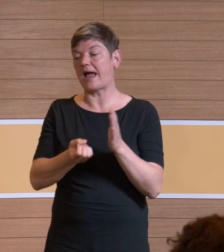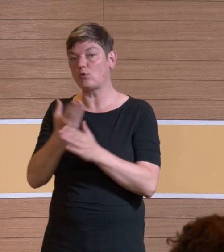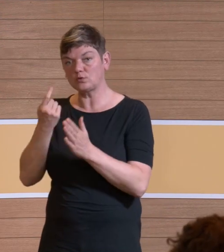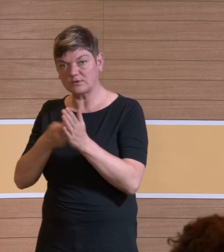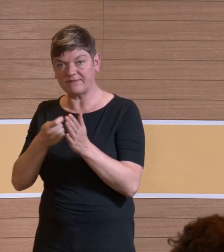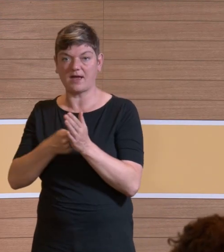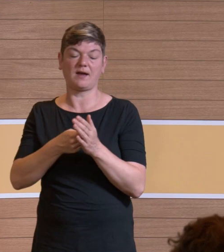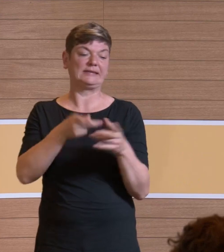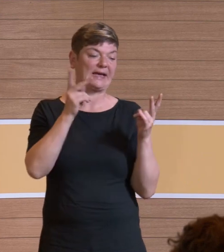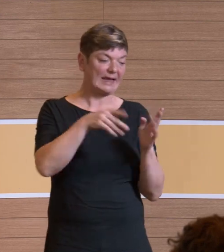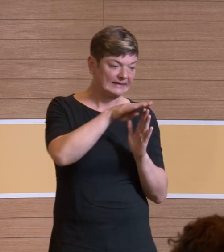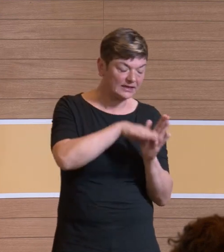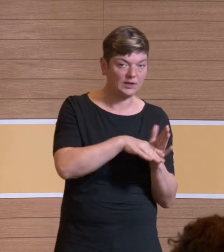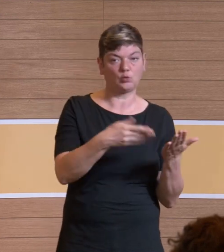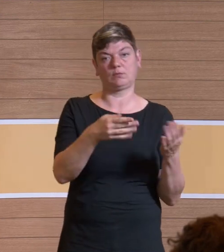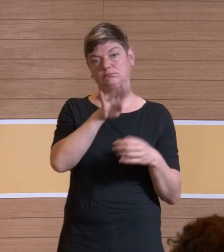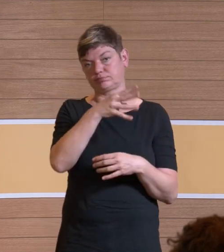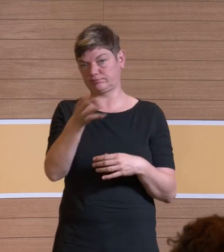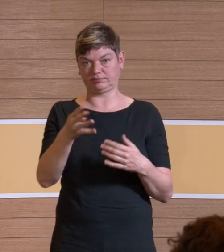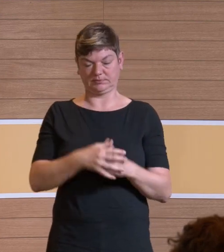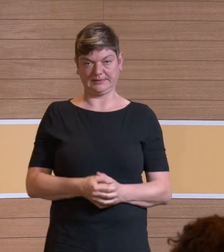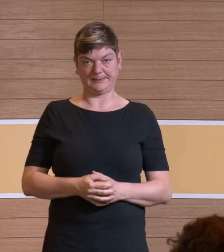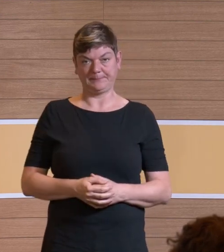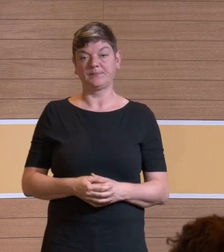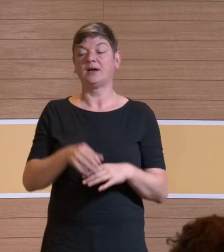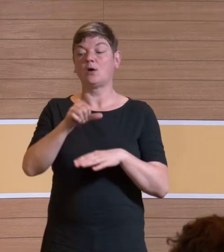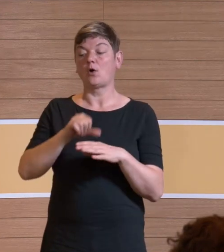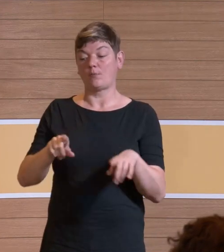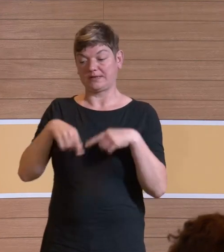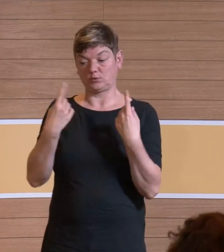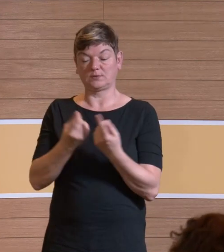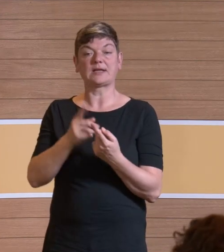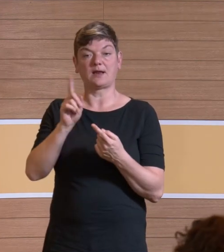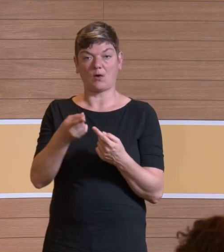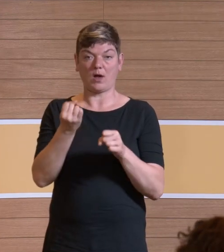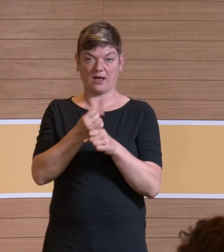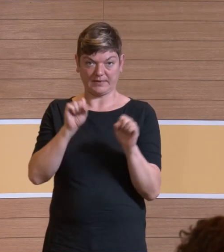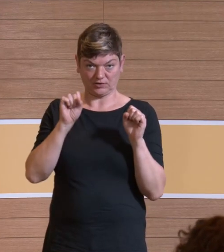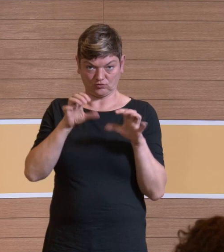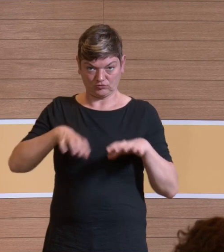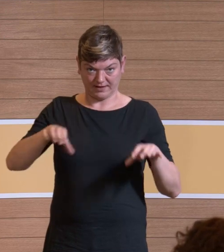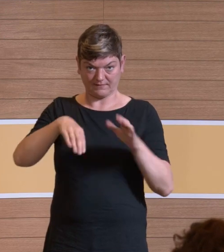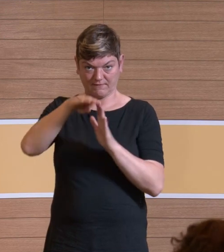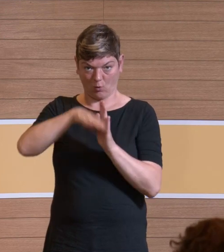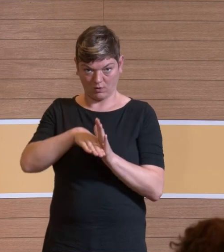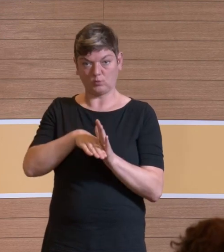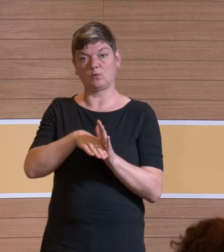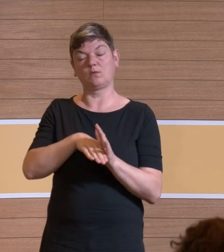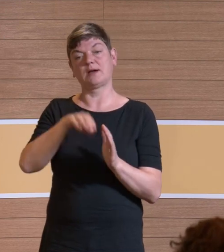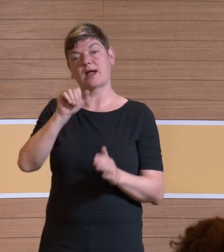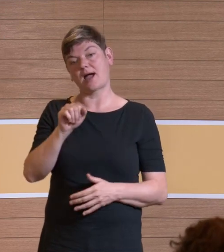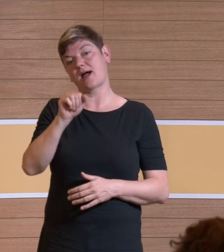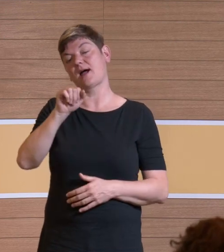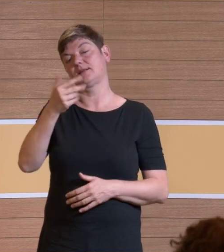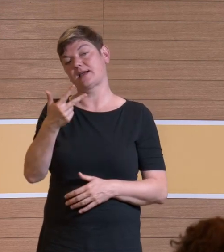weiter, rechtlichen Regelungen. Entscheidend für die Operationsräume ist die Arbeitsstättenverordnung oder die Arbeitsstättenregel A 3